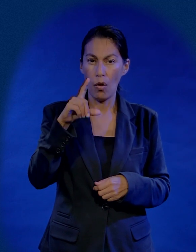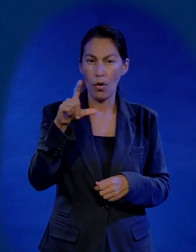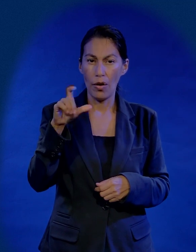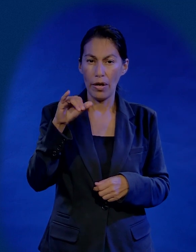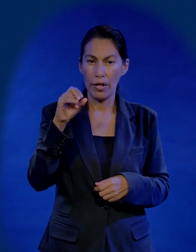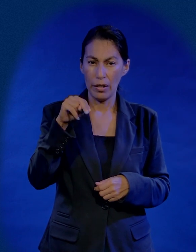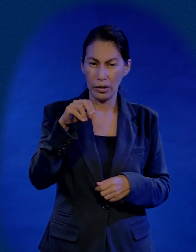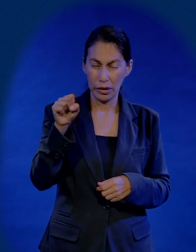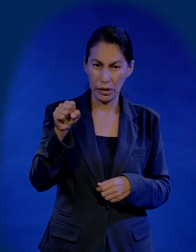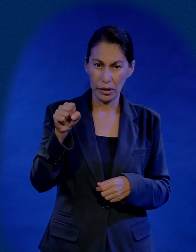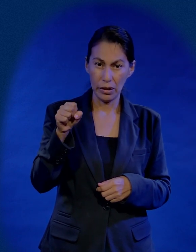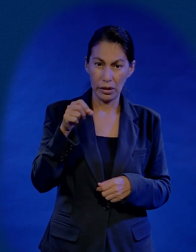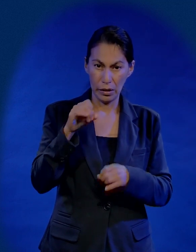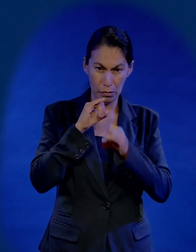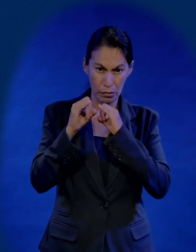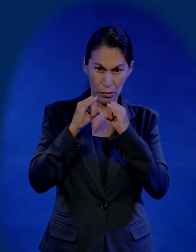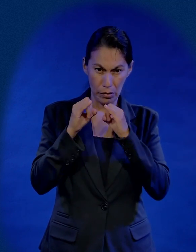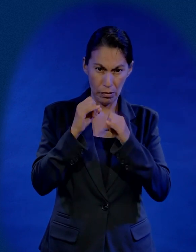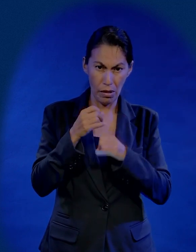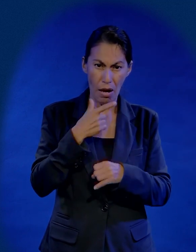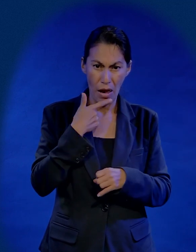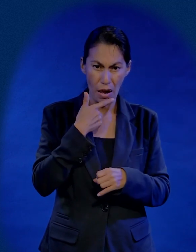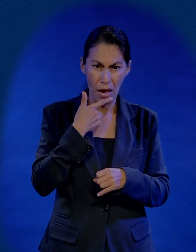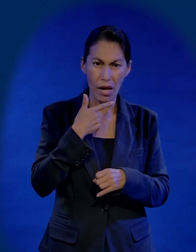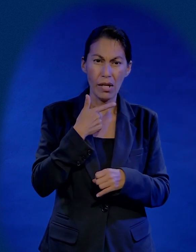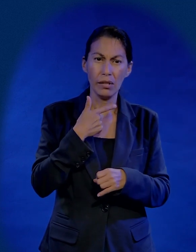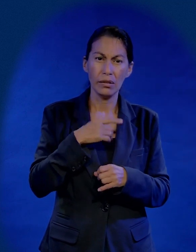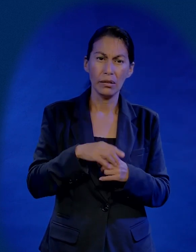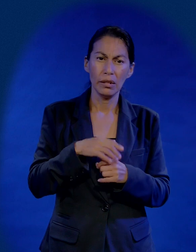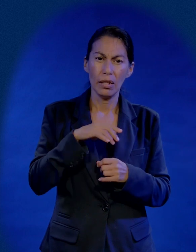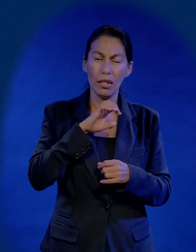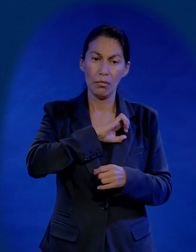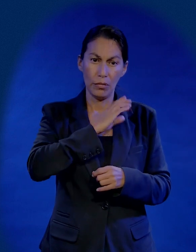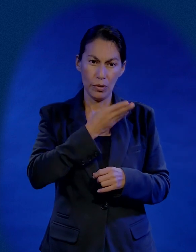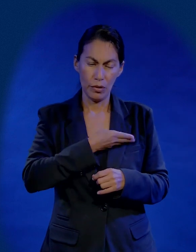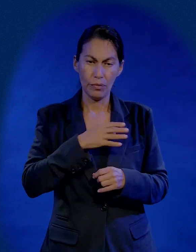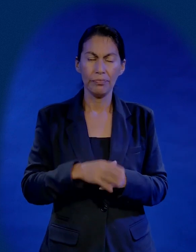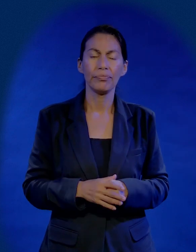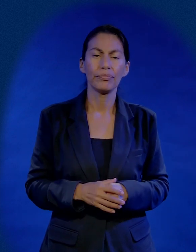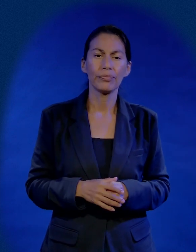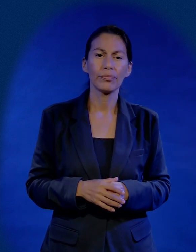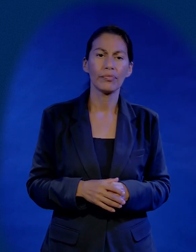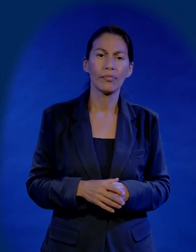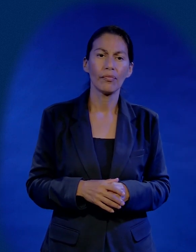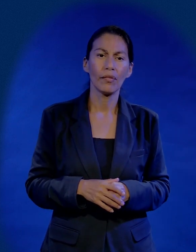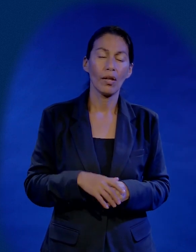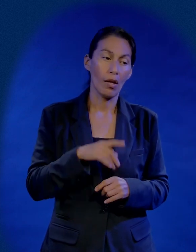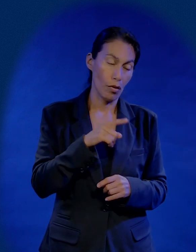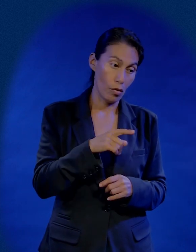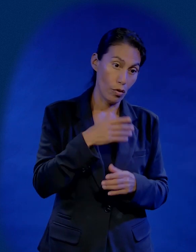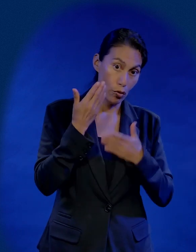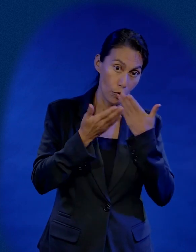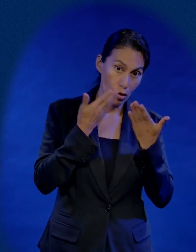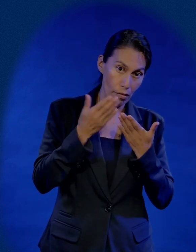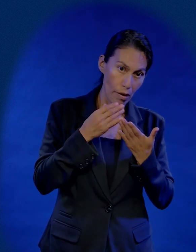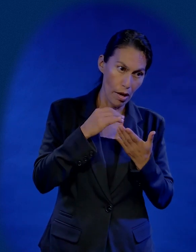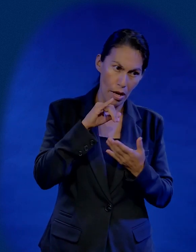y yo recuerdo que me venía tempranito todas las tardes y me sentaba allí en las primeras bancas y en las mañanas yo estudiaba la